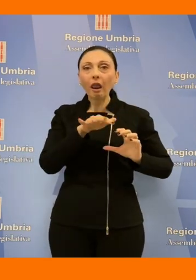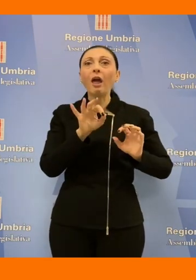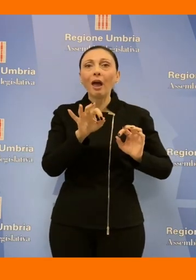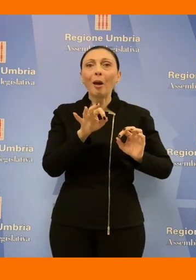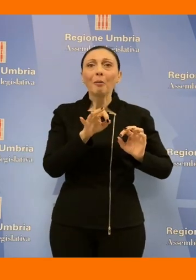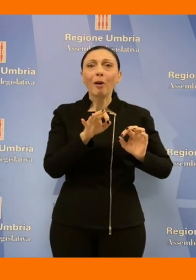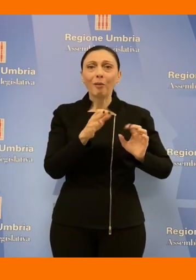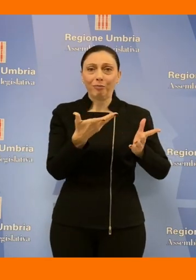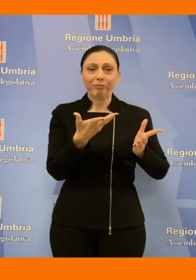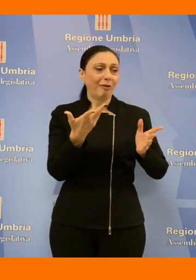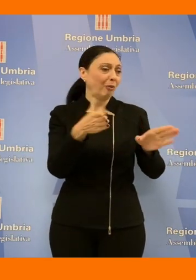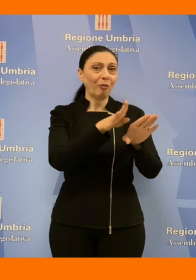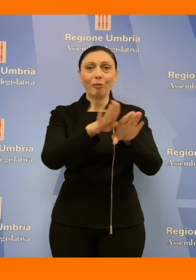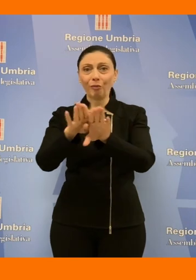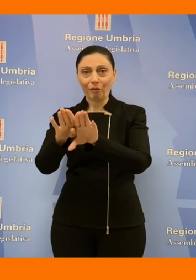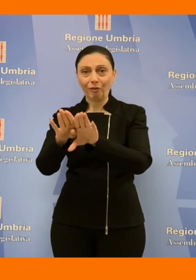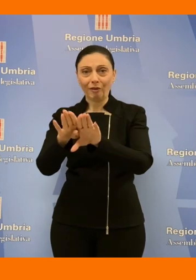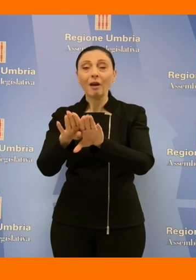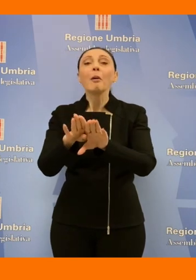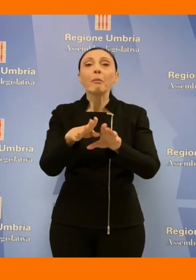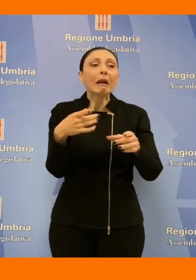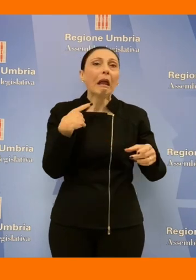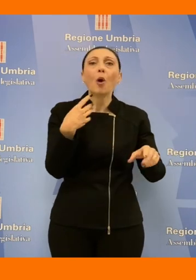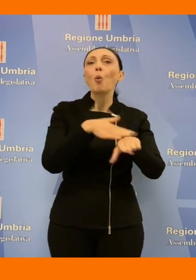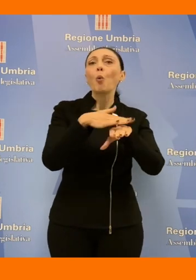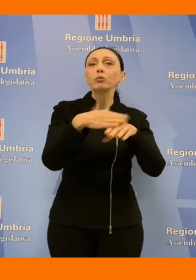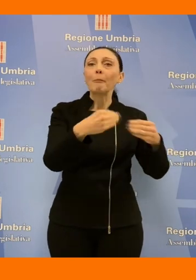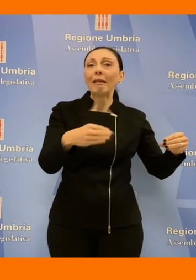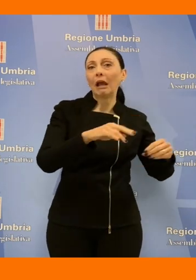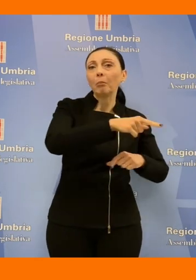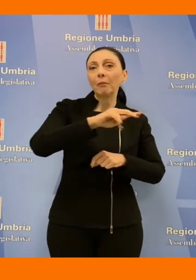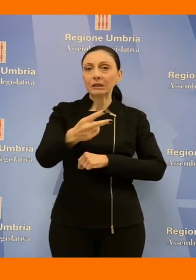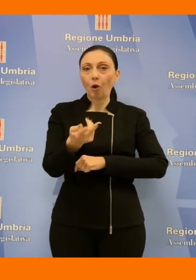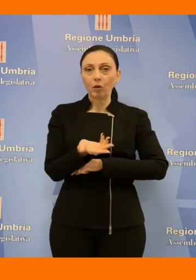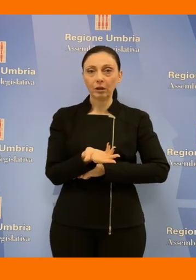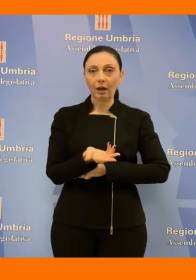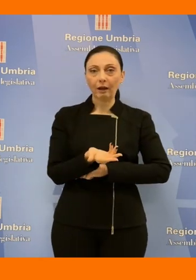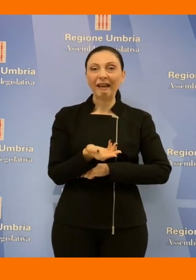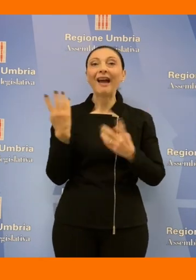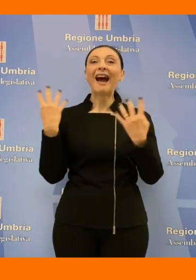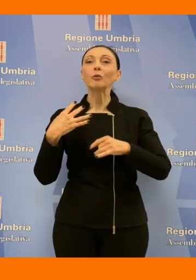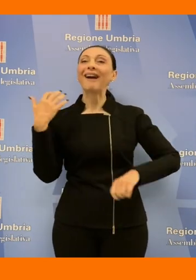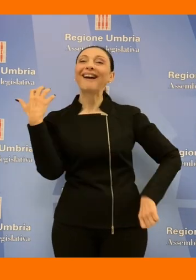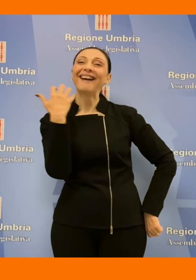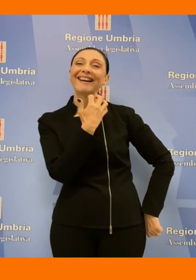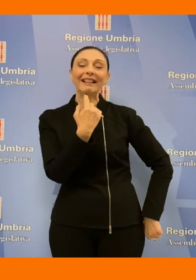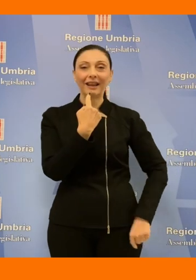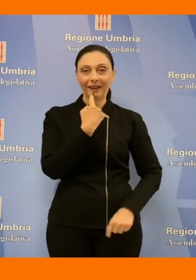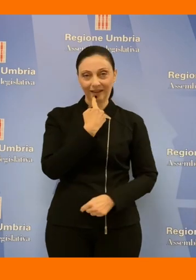sulla materia prima e seconda e automaticamente verranno invece fatti ridere solo esclusivamente i